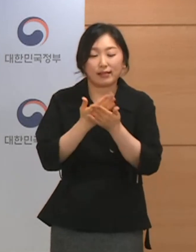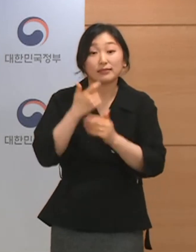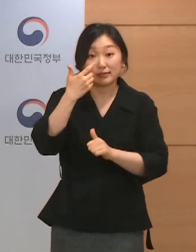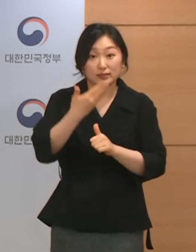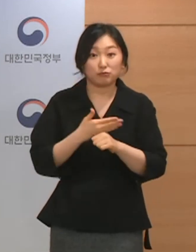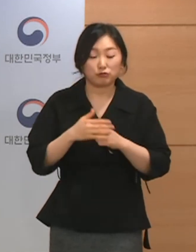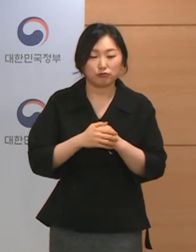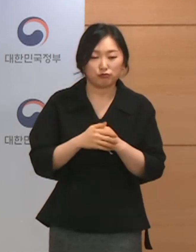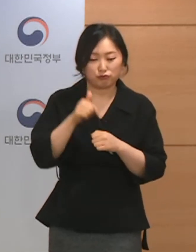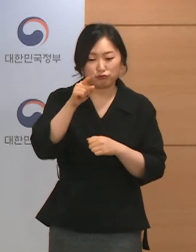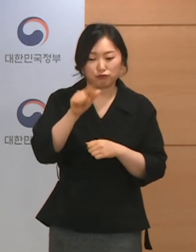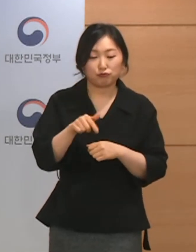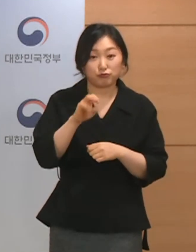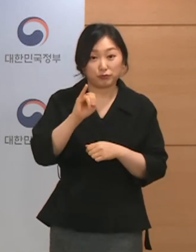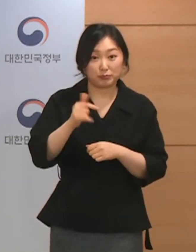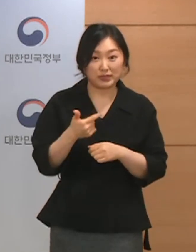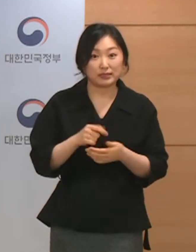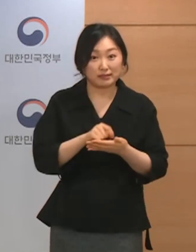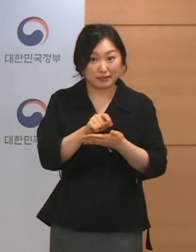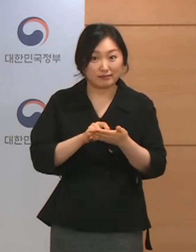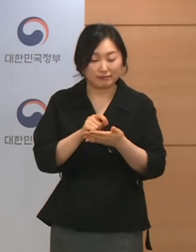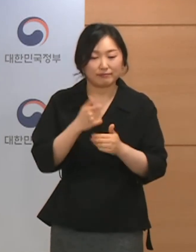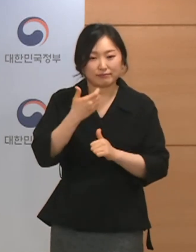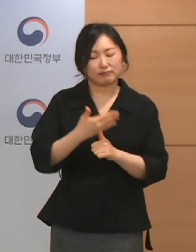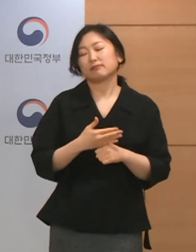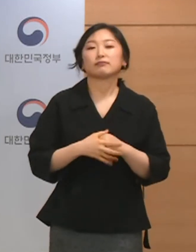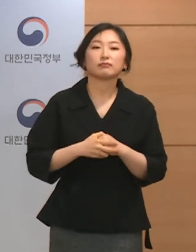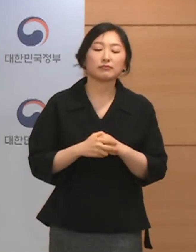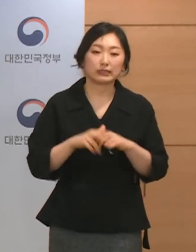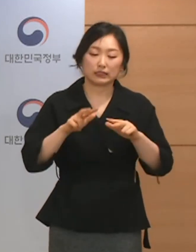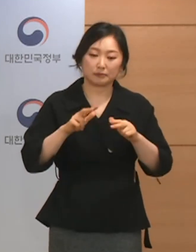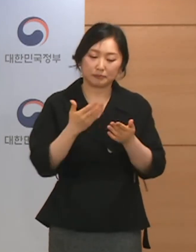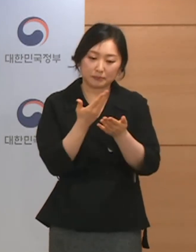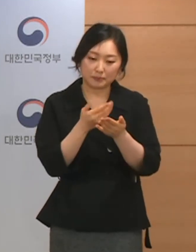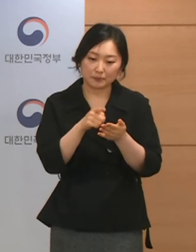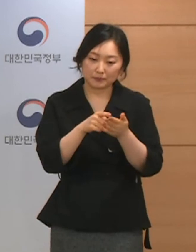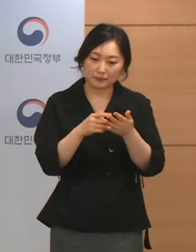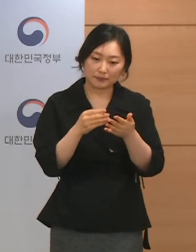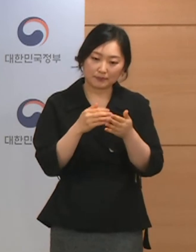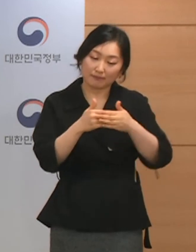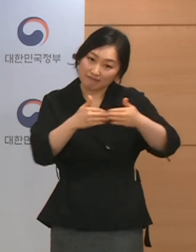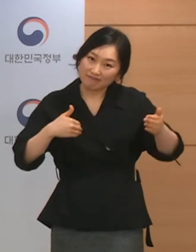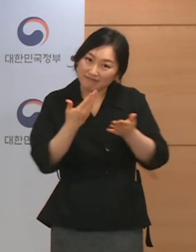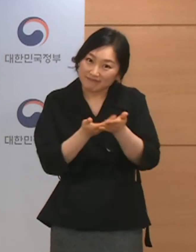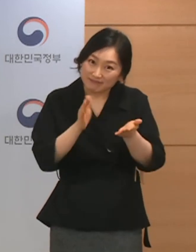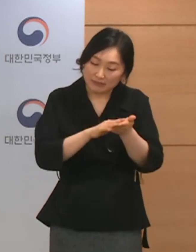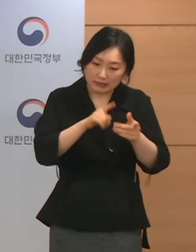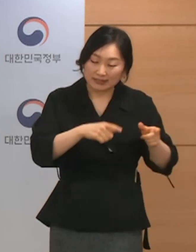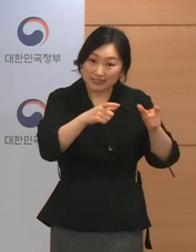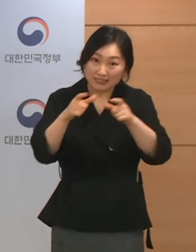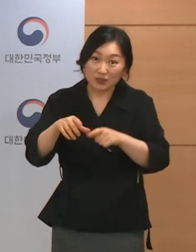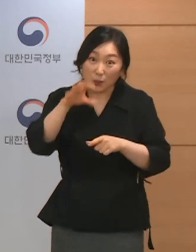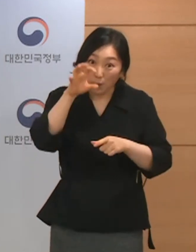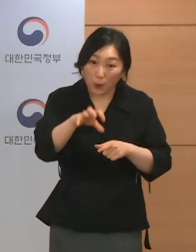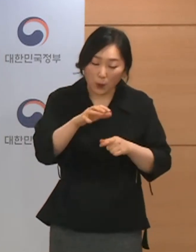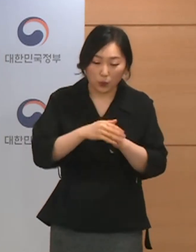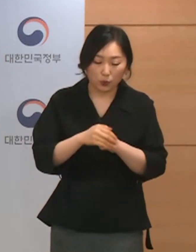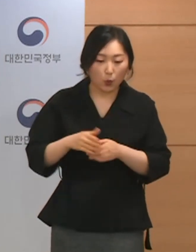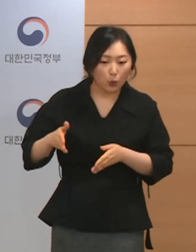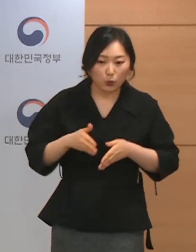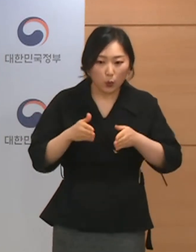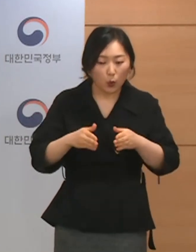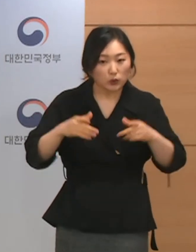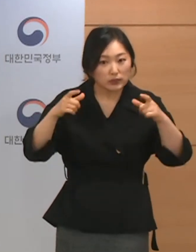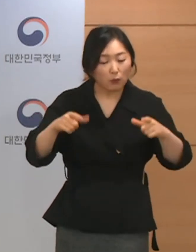국민일보 최혜슬 기자님 질의입니다. 현재 개편안이 시범 적용 중인 지역은 도 차원에서 이행기간을